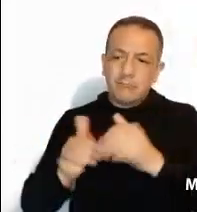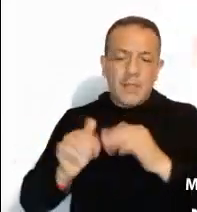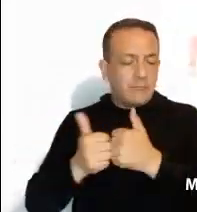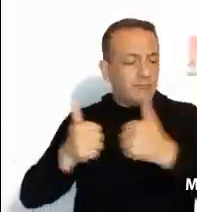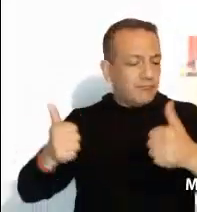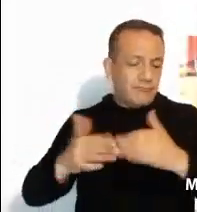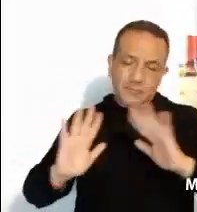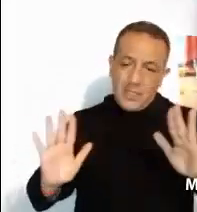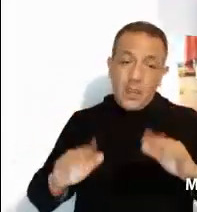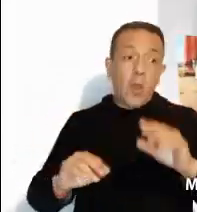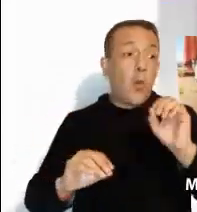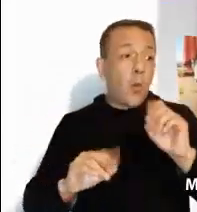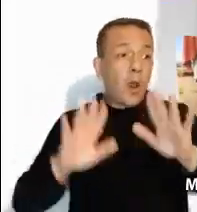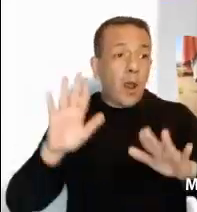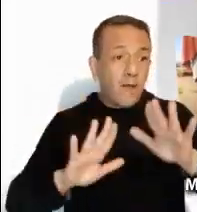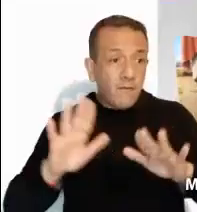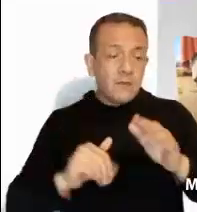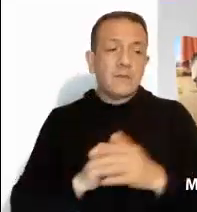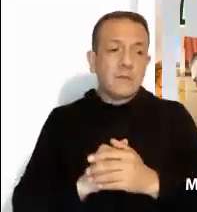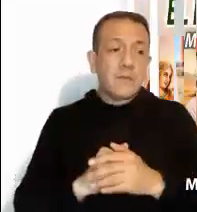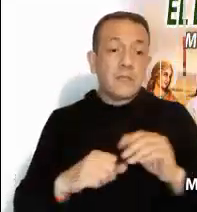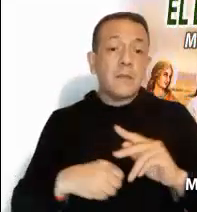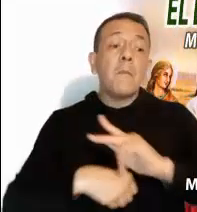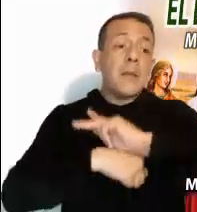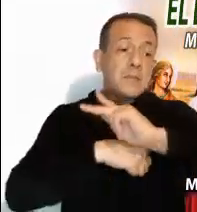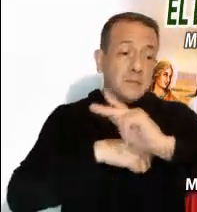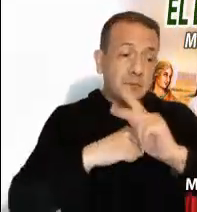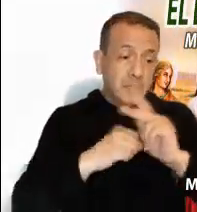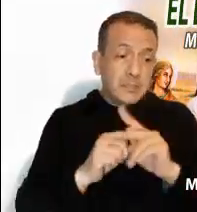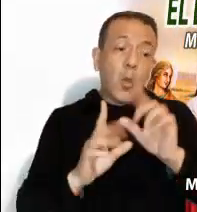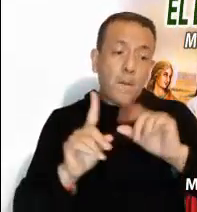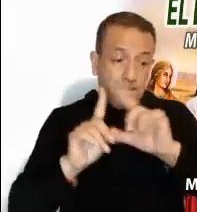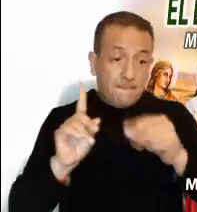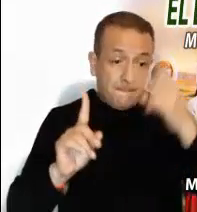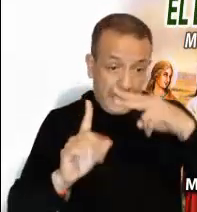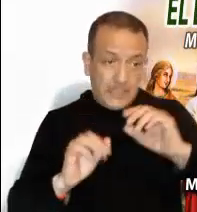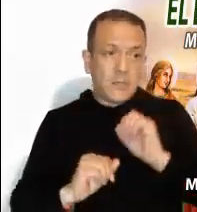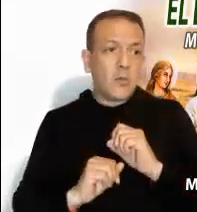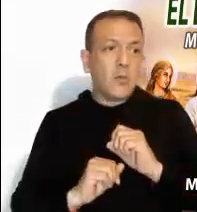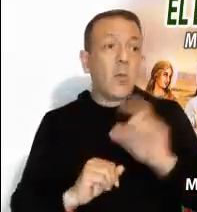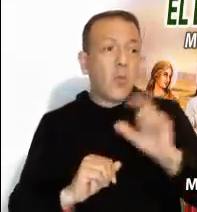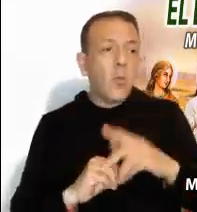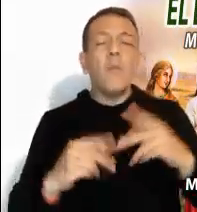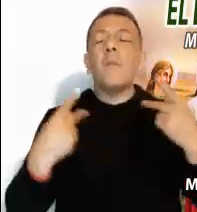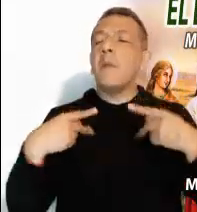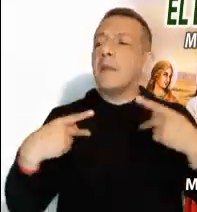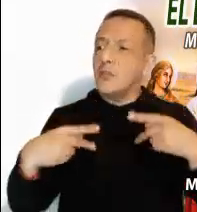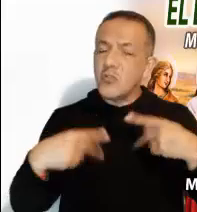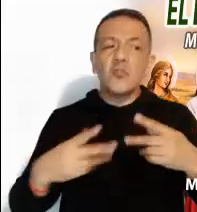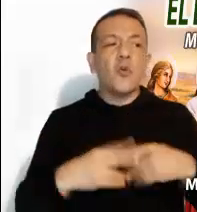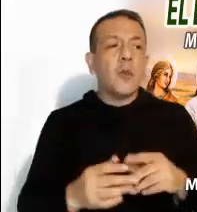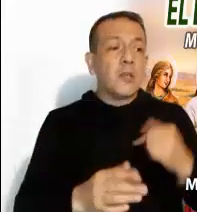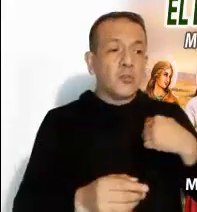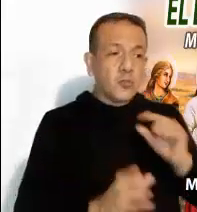decisiones que involucran el bien de la patria y que se obstaculizan porque no provienen de personas